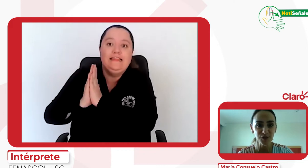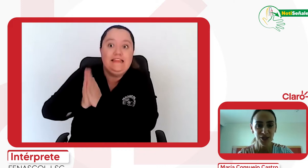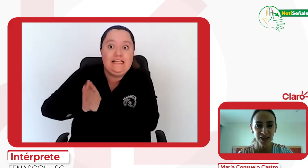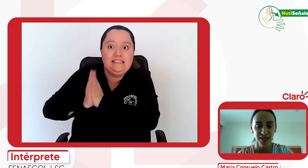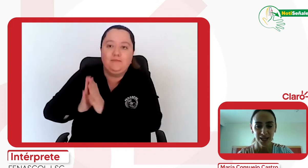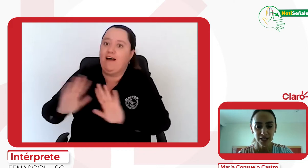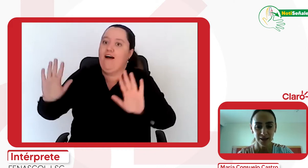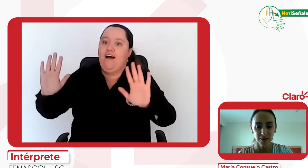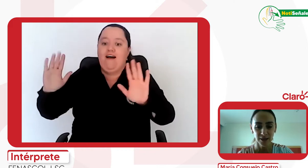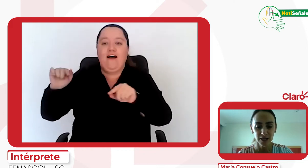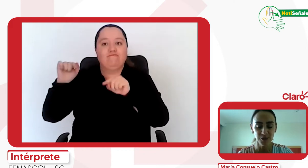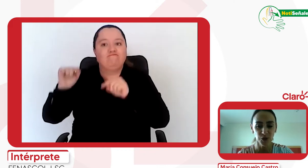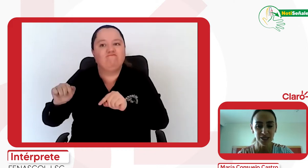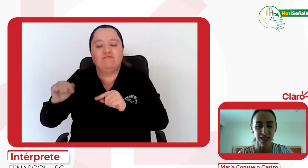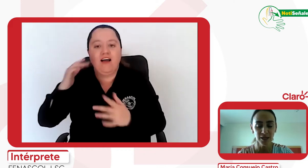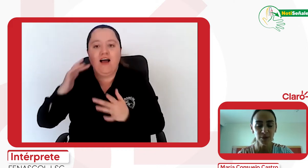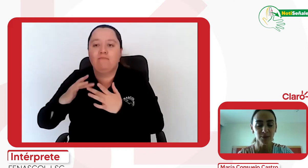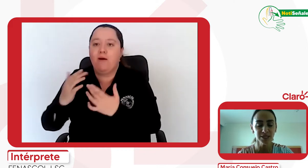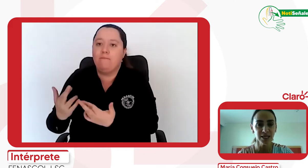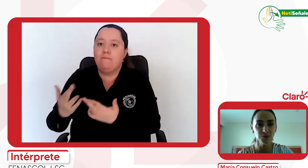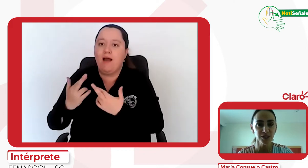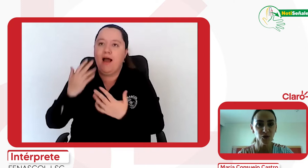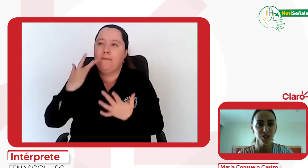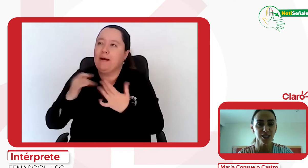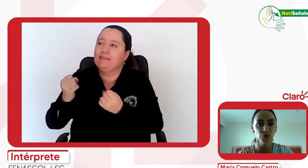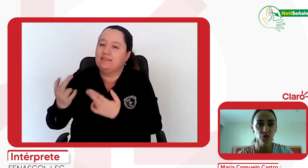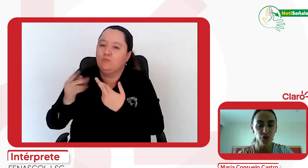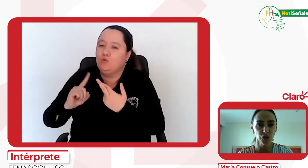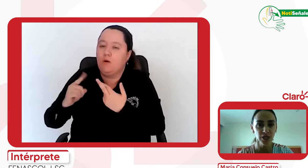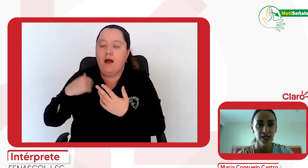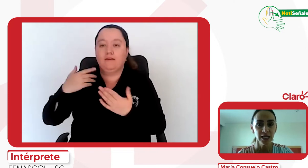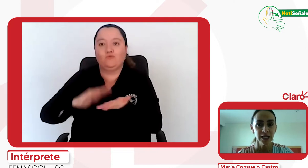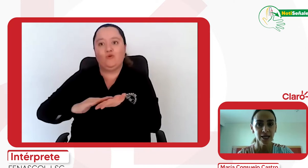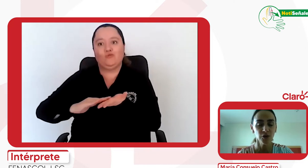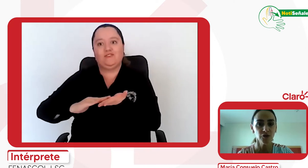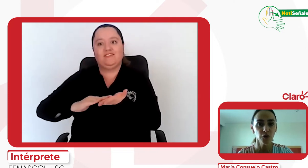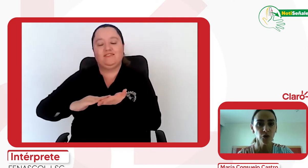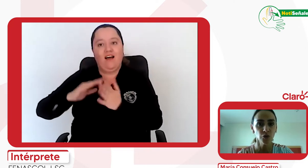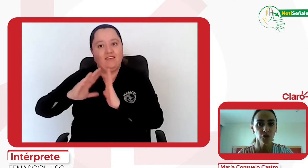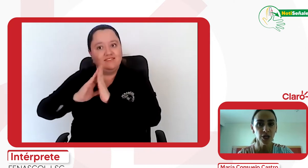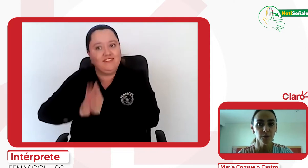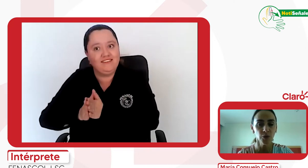respuesta, más que respuesta a nuestra solución. Creo que fue un tiempo